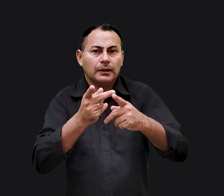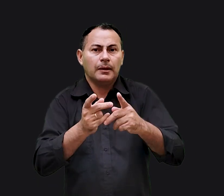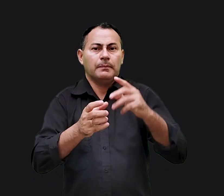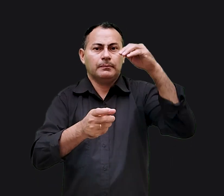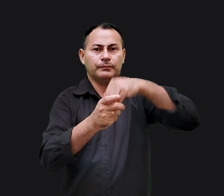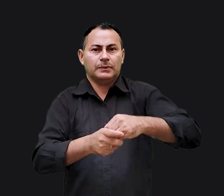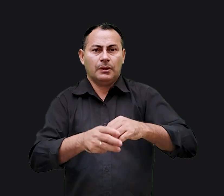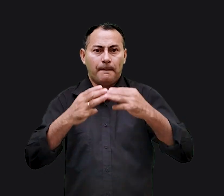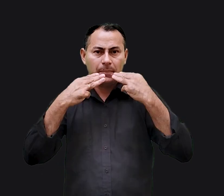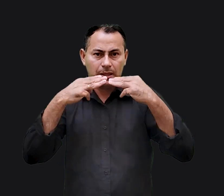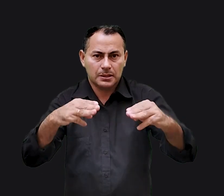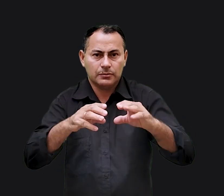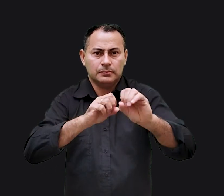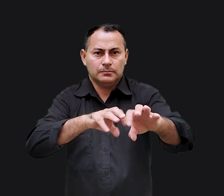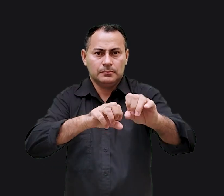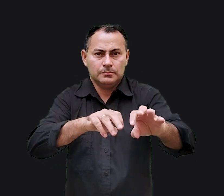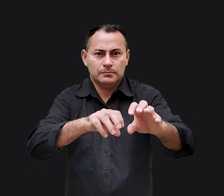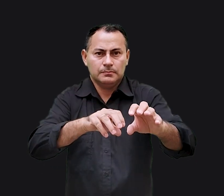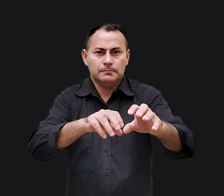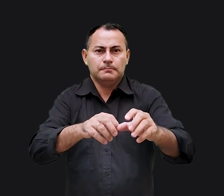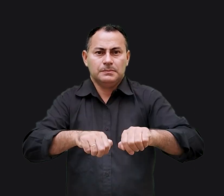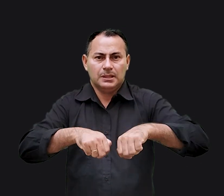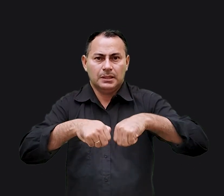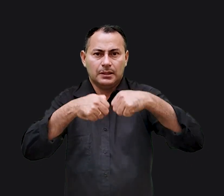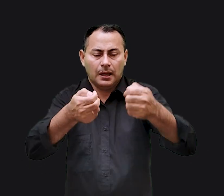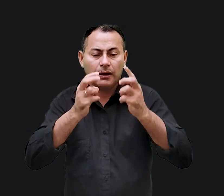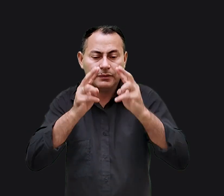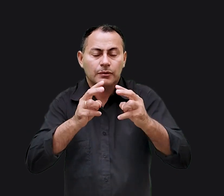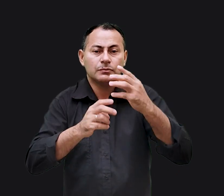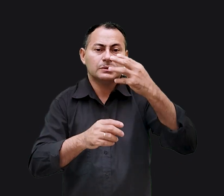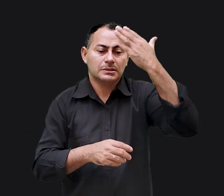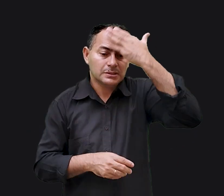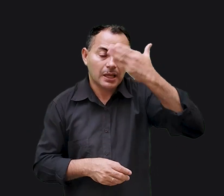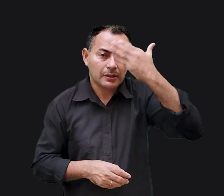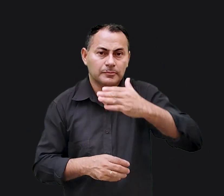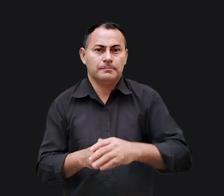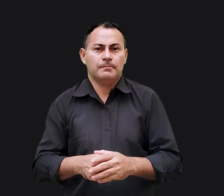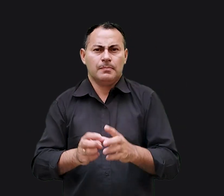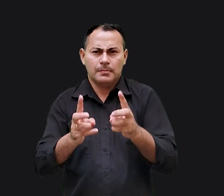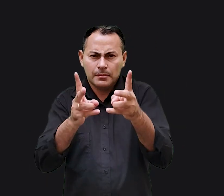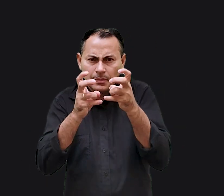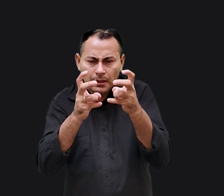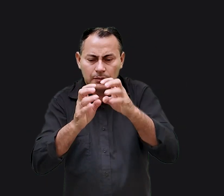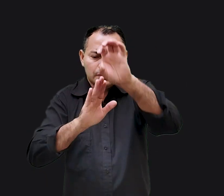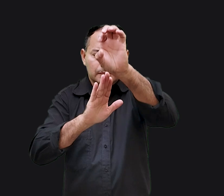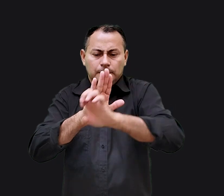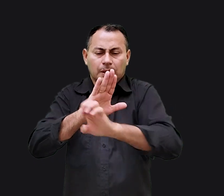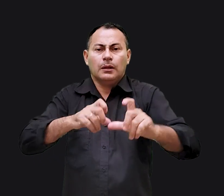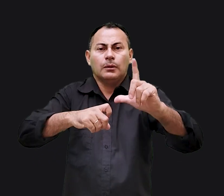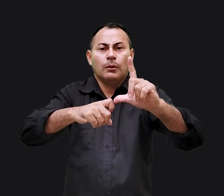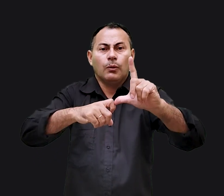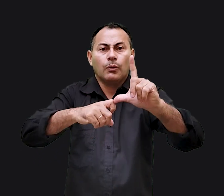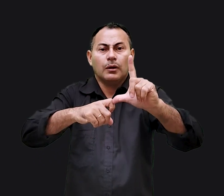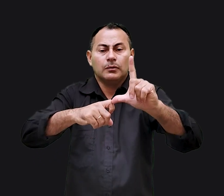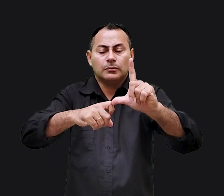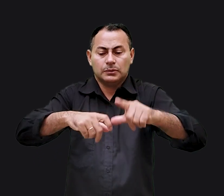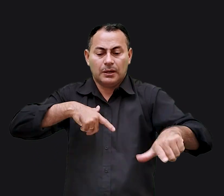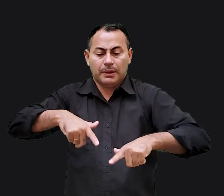e tudo que ele diz é parte do seu ministério de ensino e dá visão ao cego. Observe no Evangelho de Lucas que o